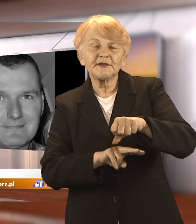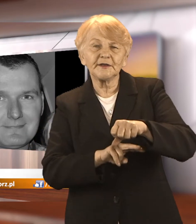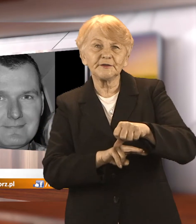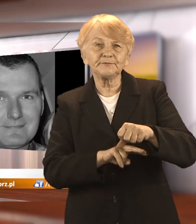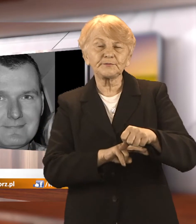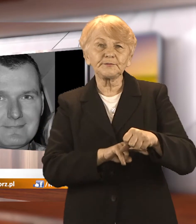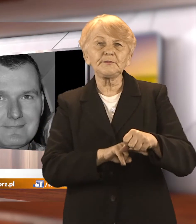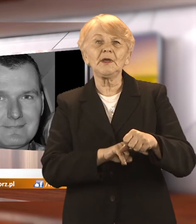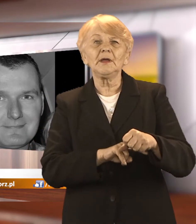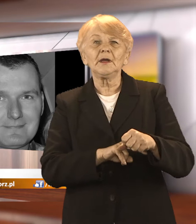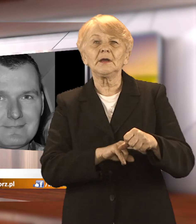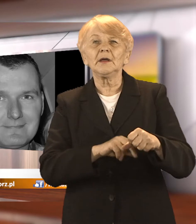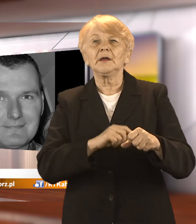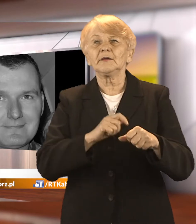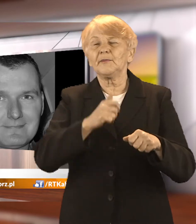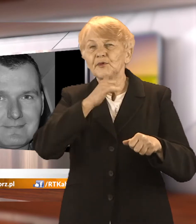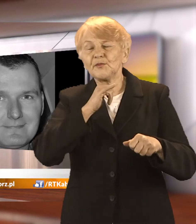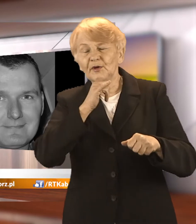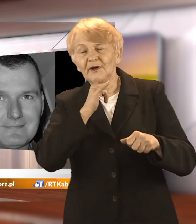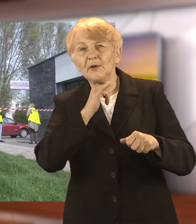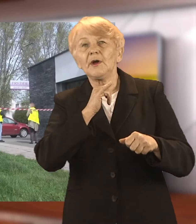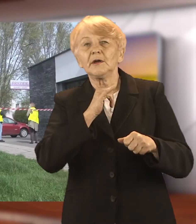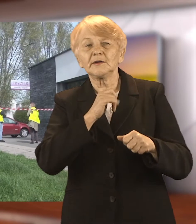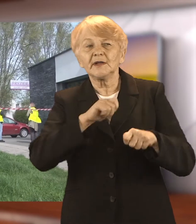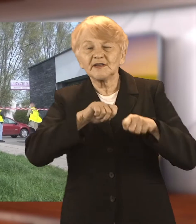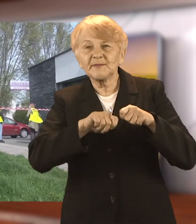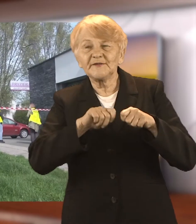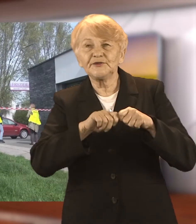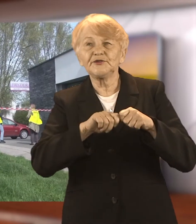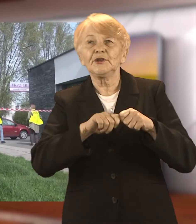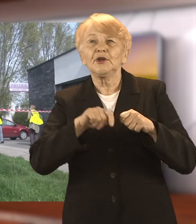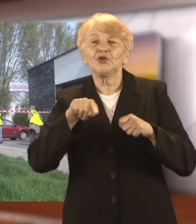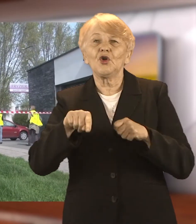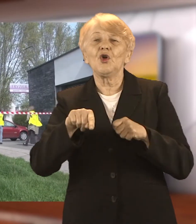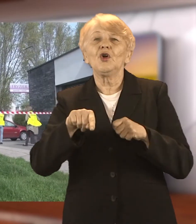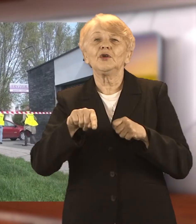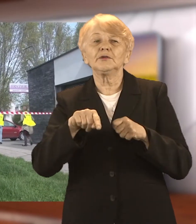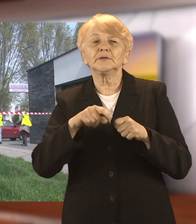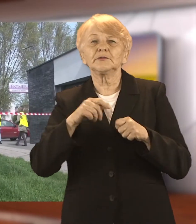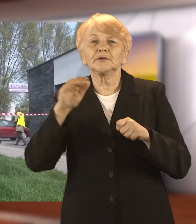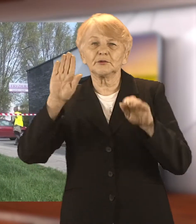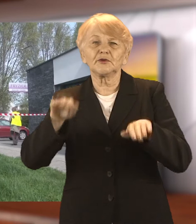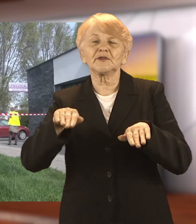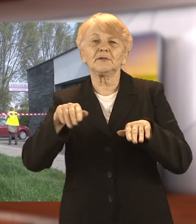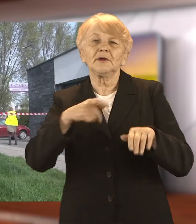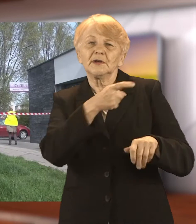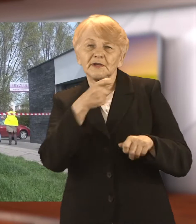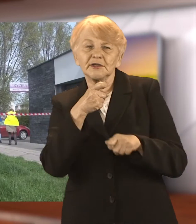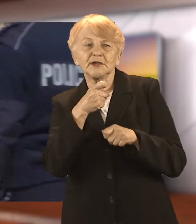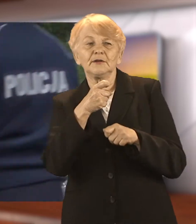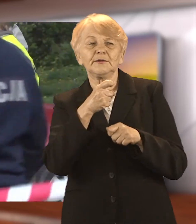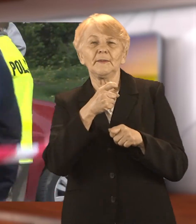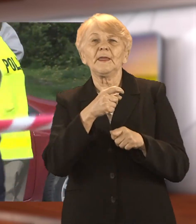został postrzelony. Niestety nie udało się go uratować. 4 maja tuż po godzinie 8.00 raciborska policja została